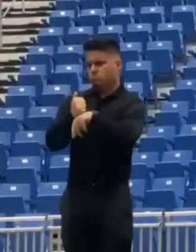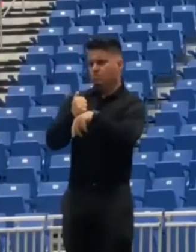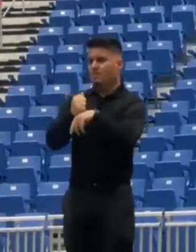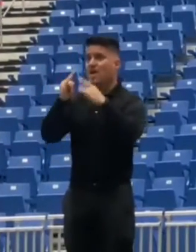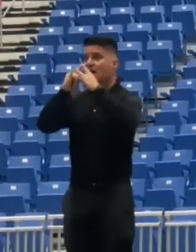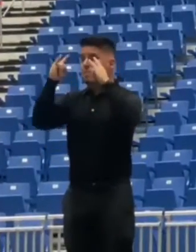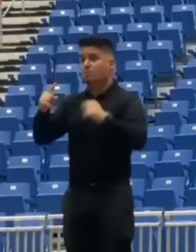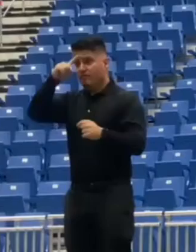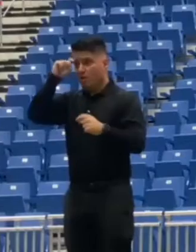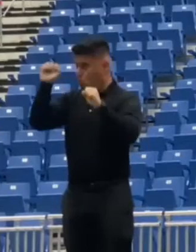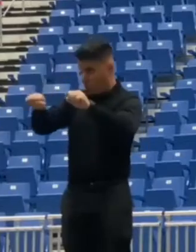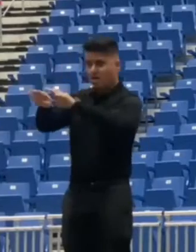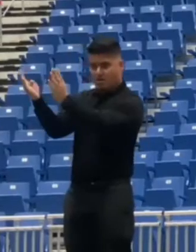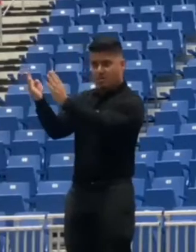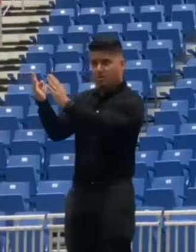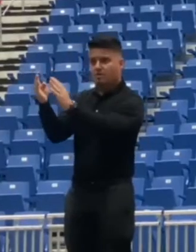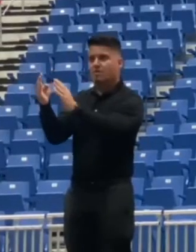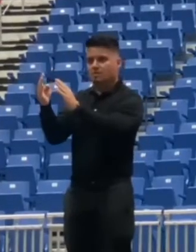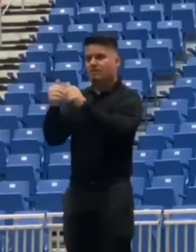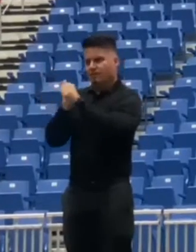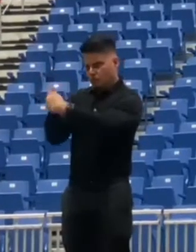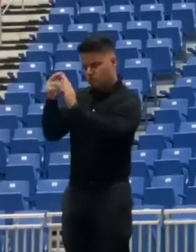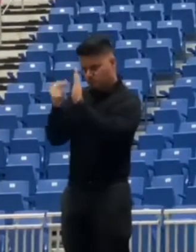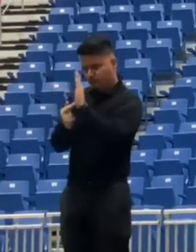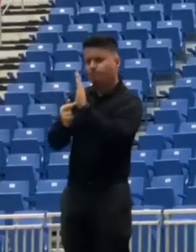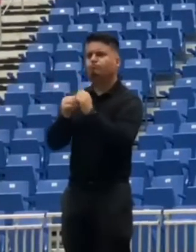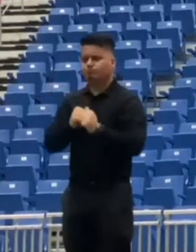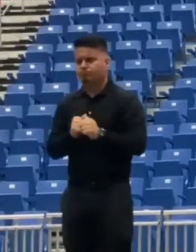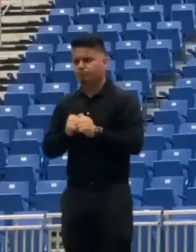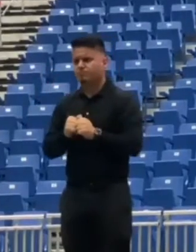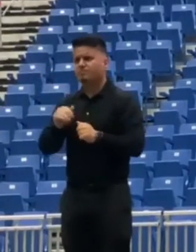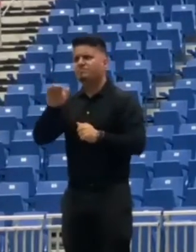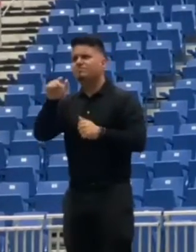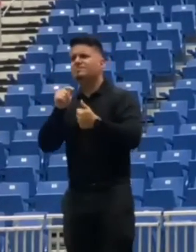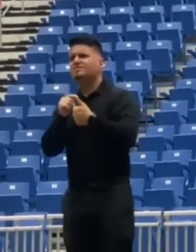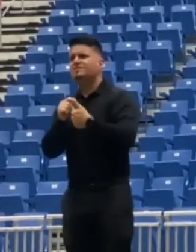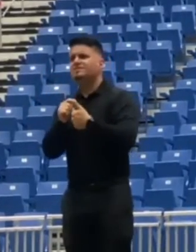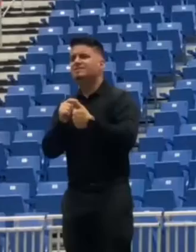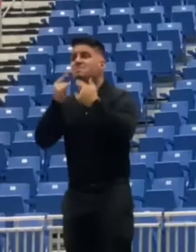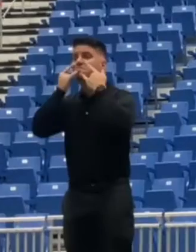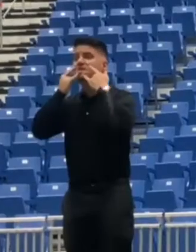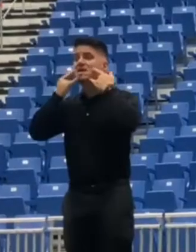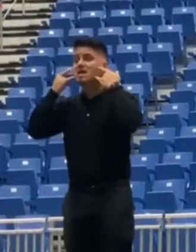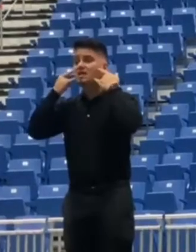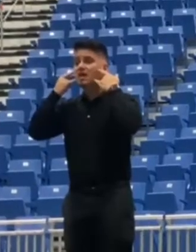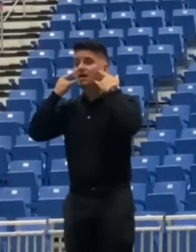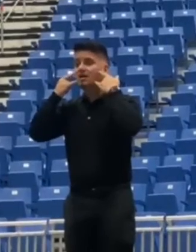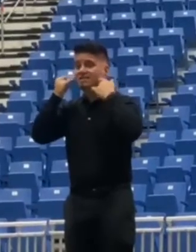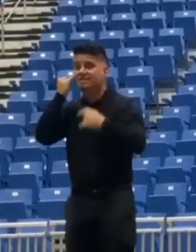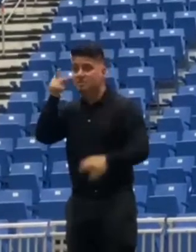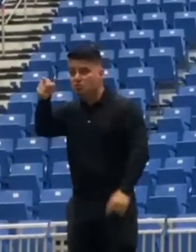protocolo. Se elimina la exigencia de mascarillas a personas vacunadas